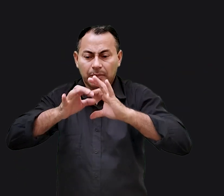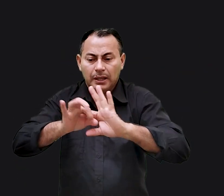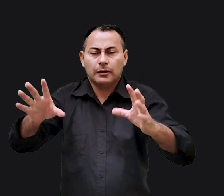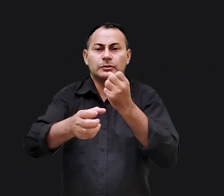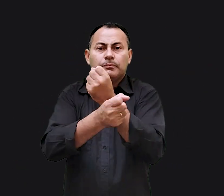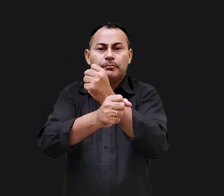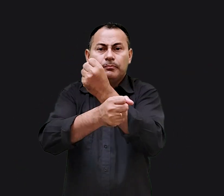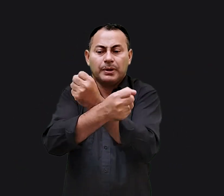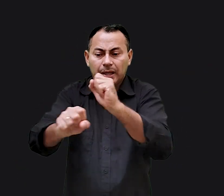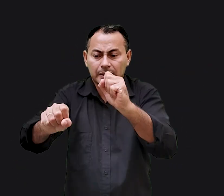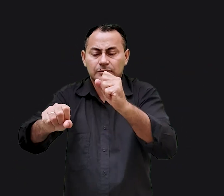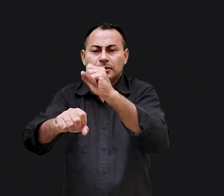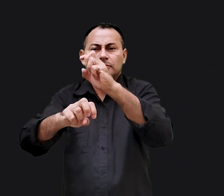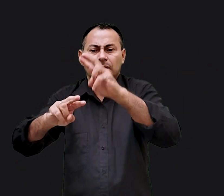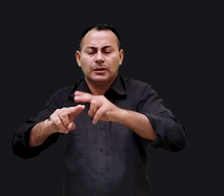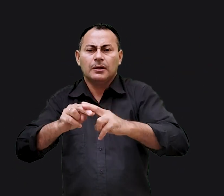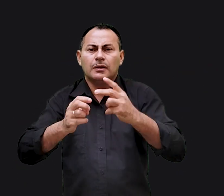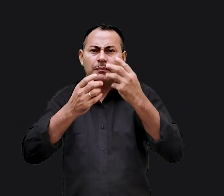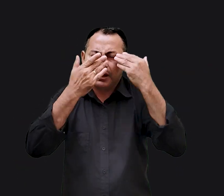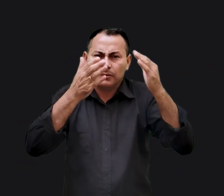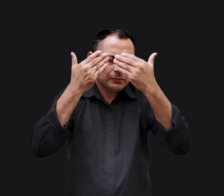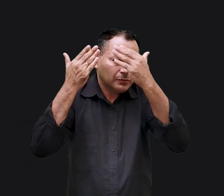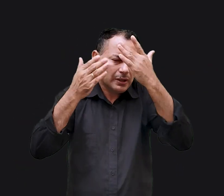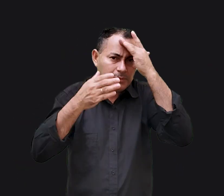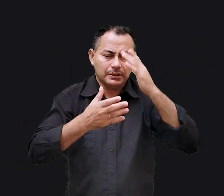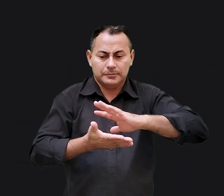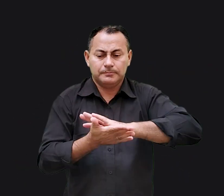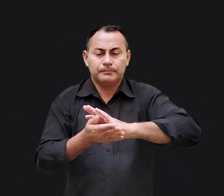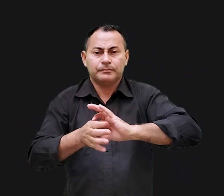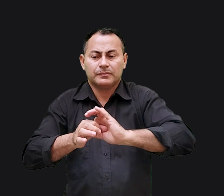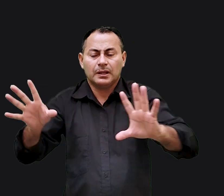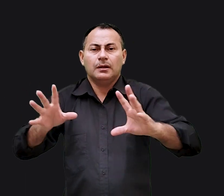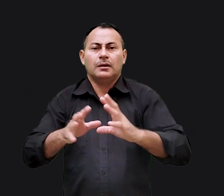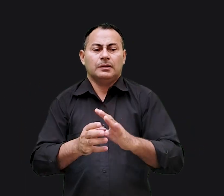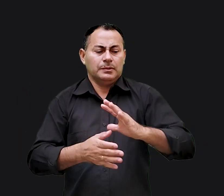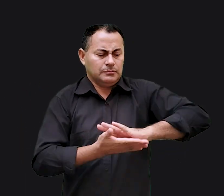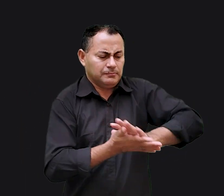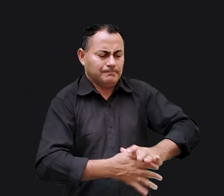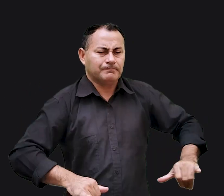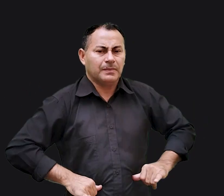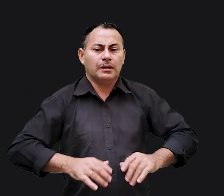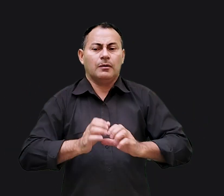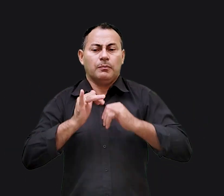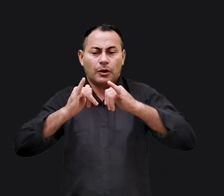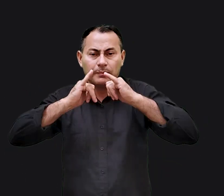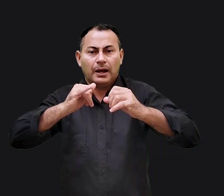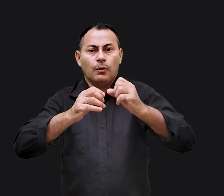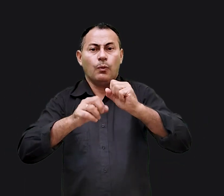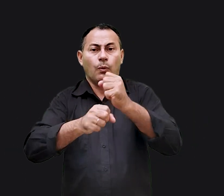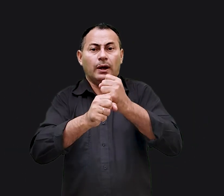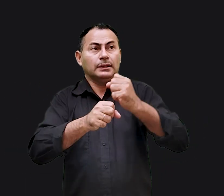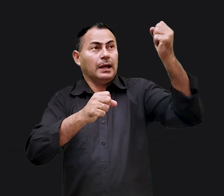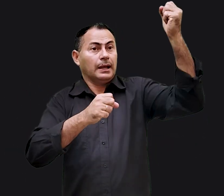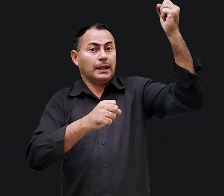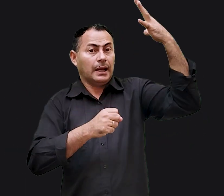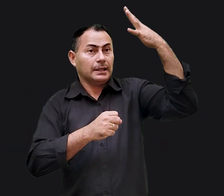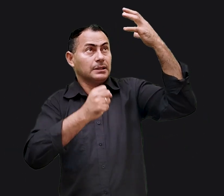aos presos e recuperação da vista aos cegos, para libertar os oprimidos e proclamar o ano da graça do Senhor. Jesus